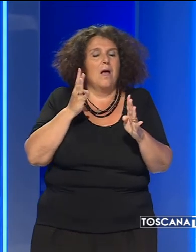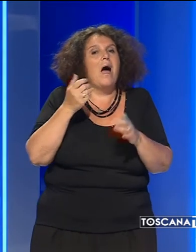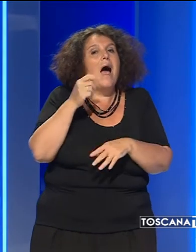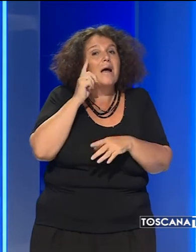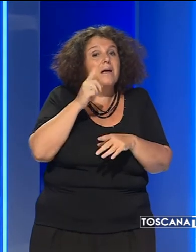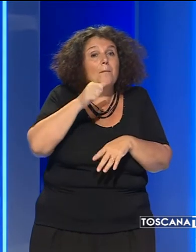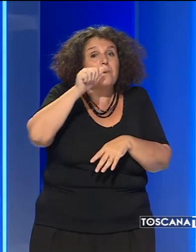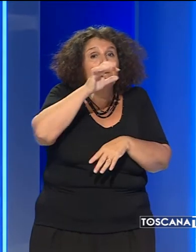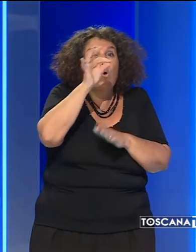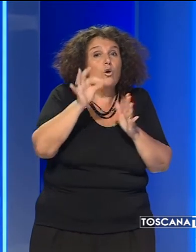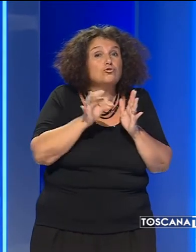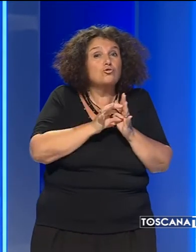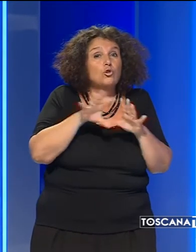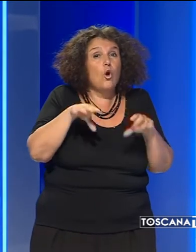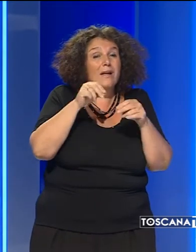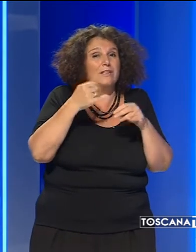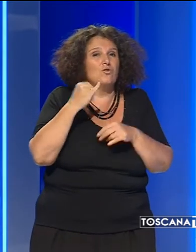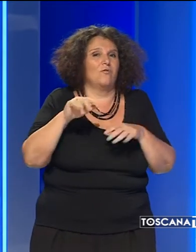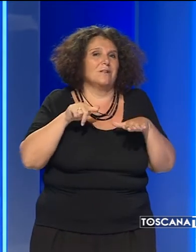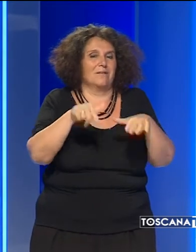tratta del primo giorno d'inizio weekend.